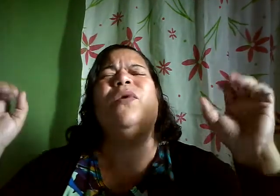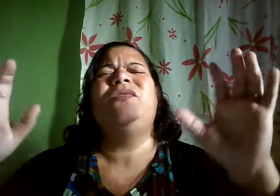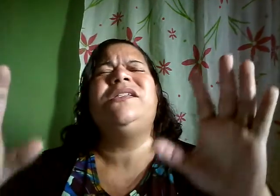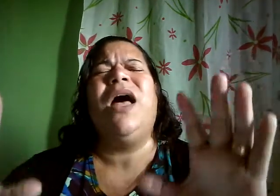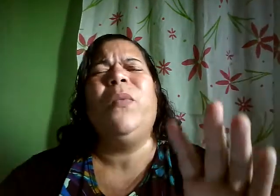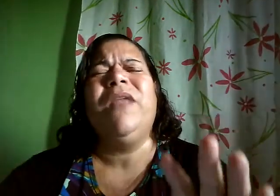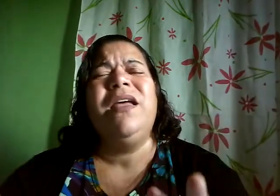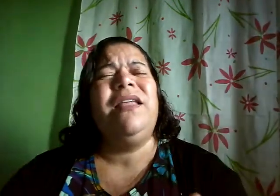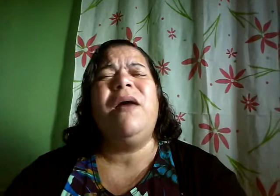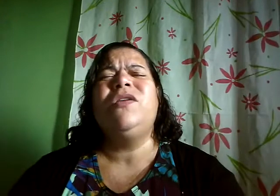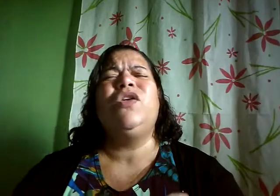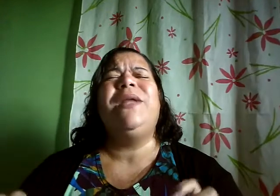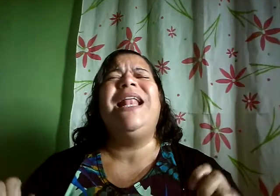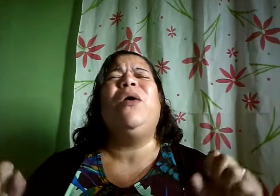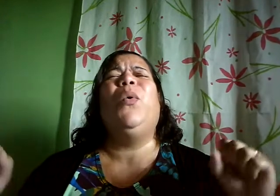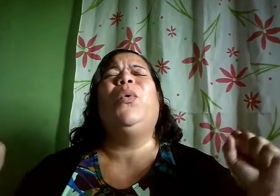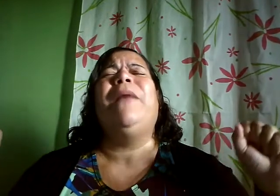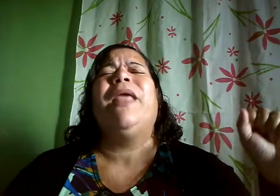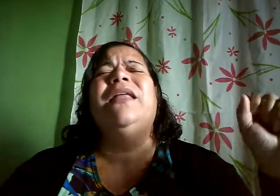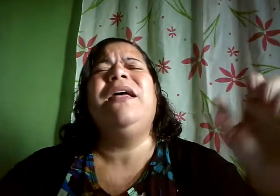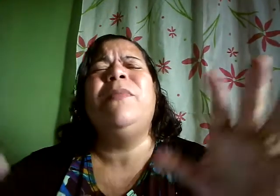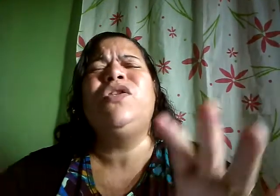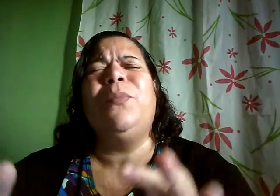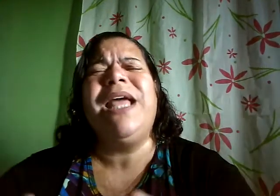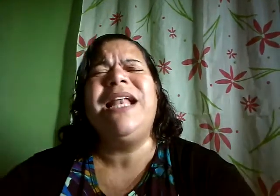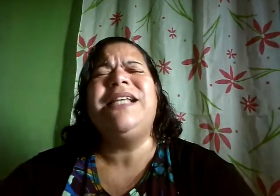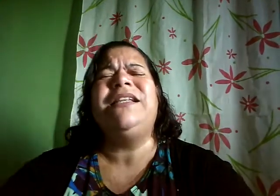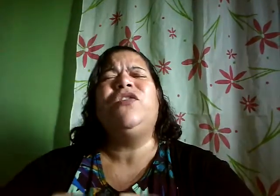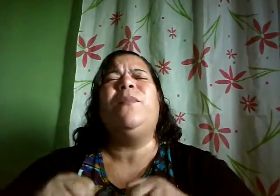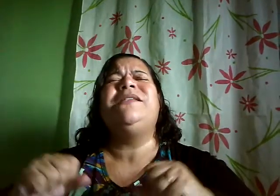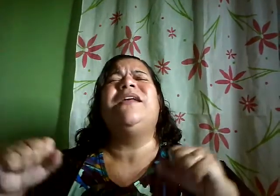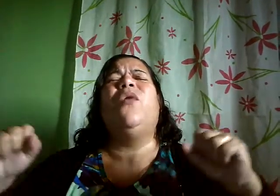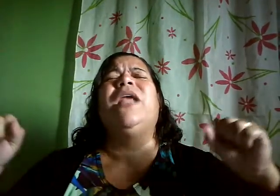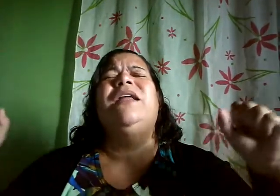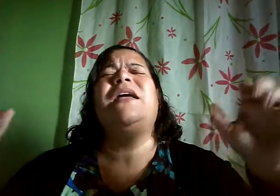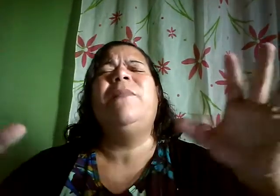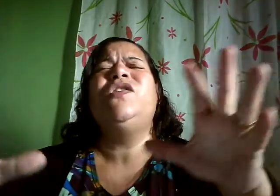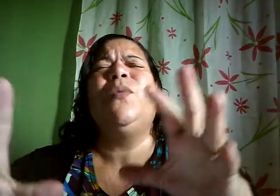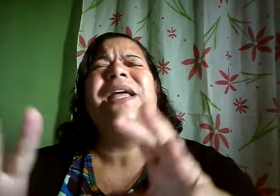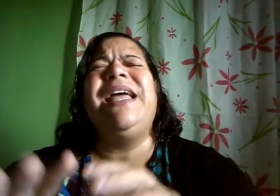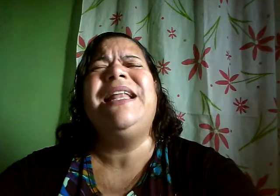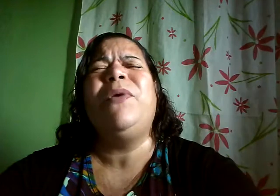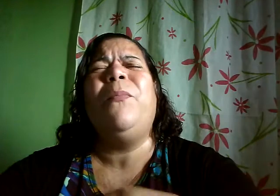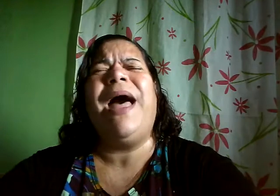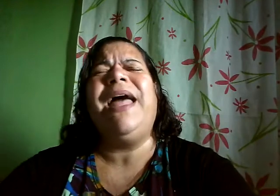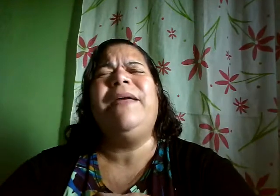tua unção derramando sobre ele a cura derramando sobre eles a transformação derramando sobre ele meu pai